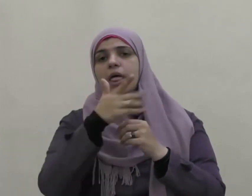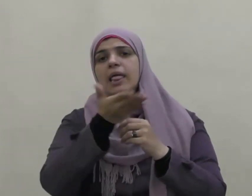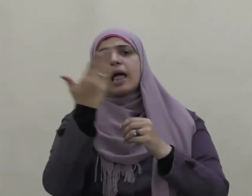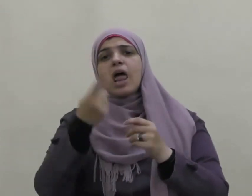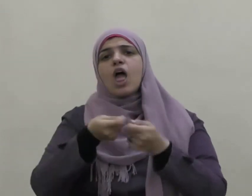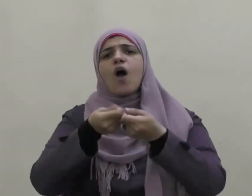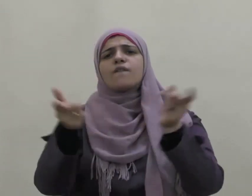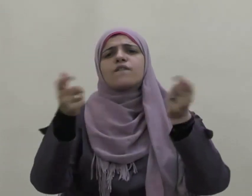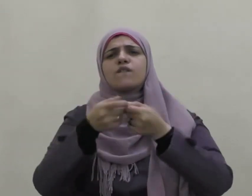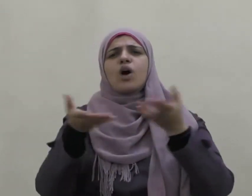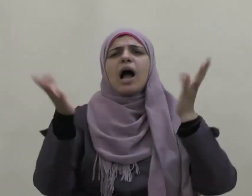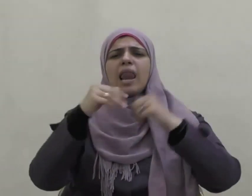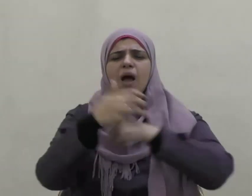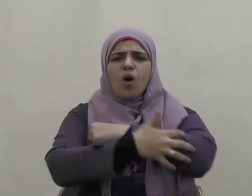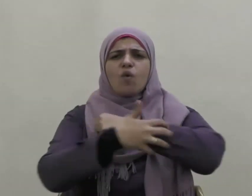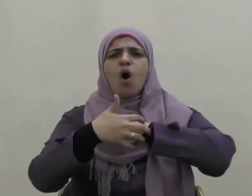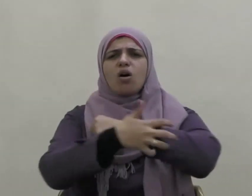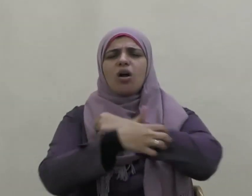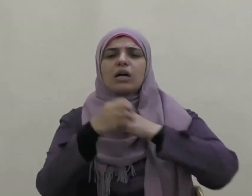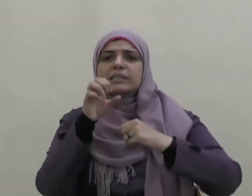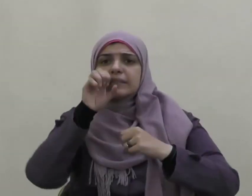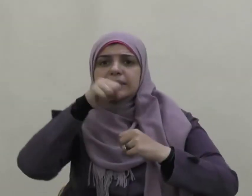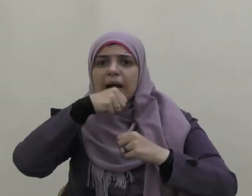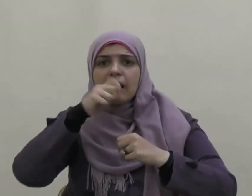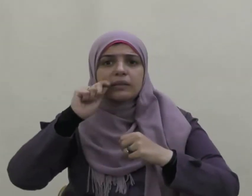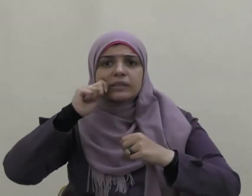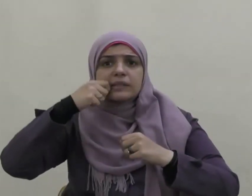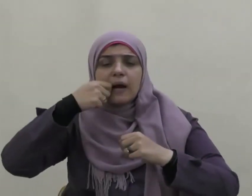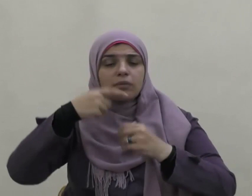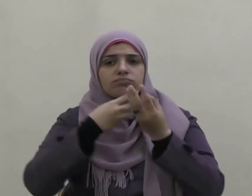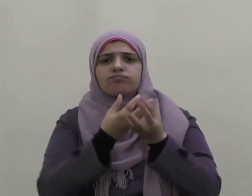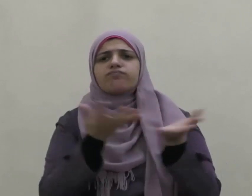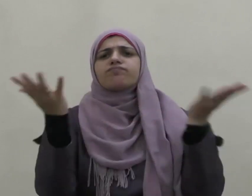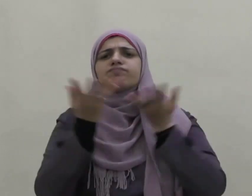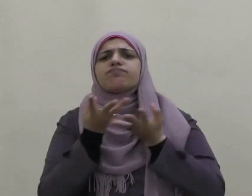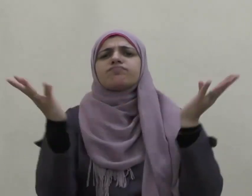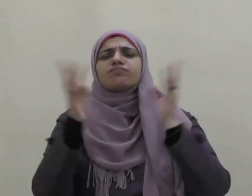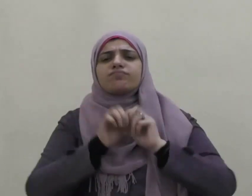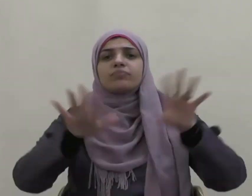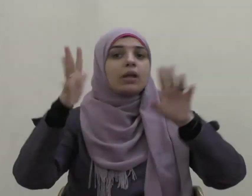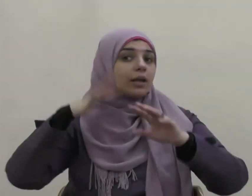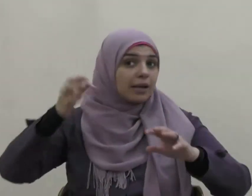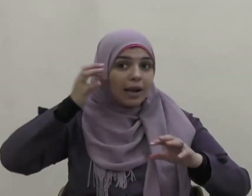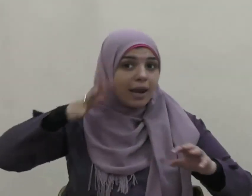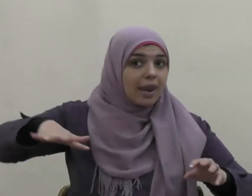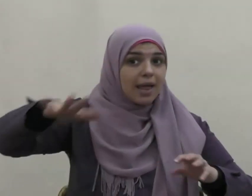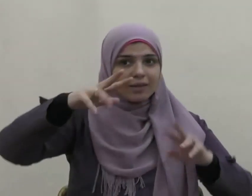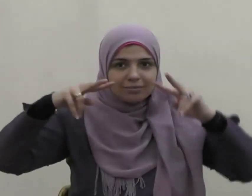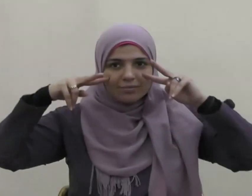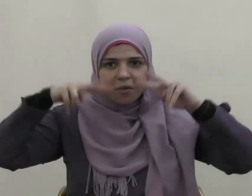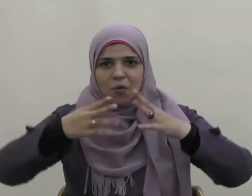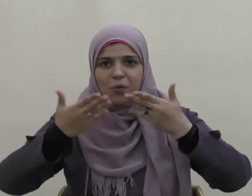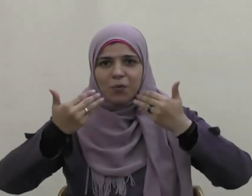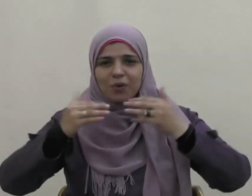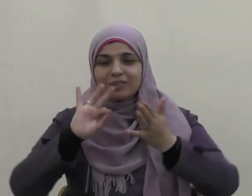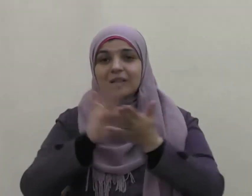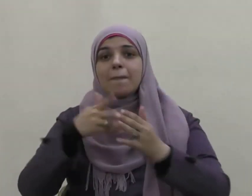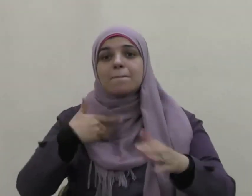كثير من الفقراء سرا لا يدري به أحد فلما مات فقدوا من